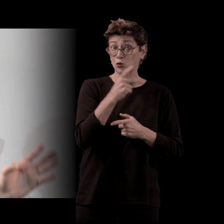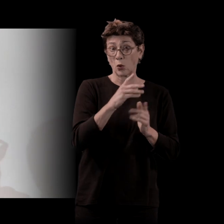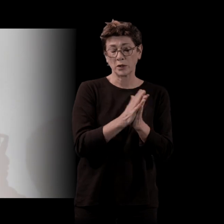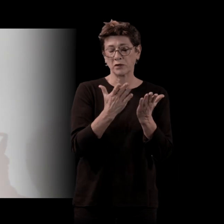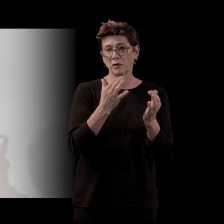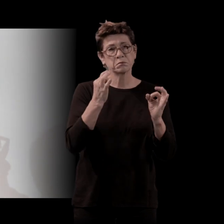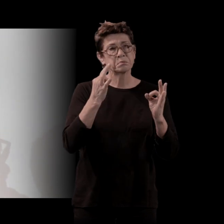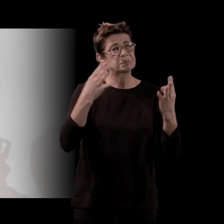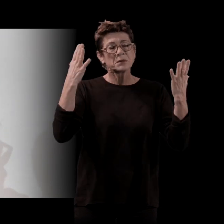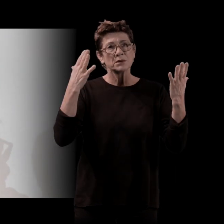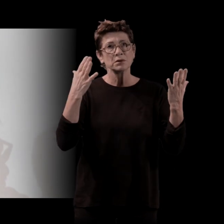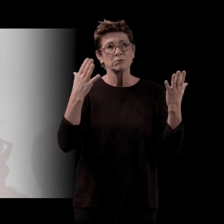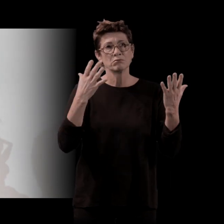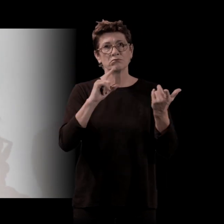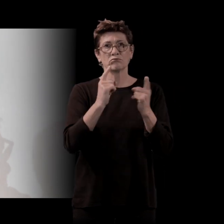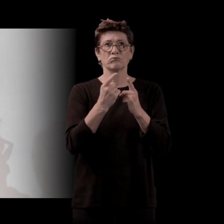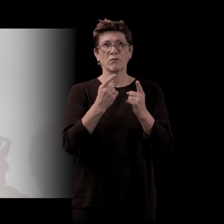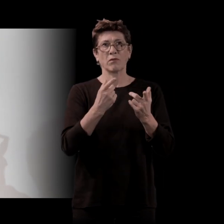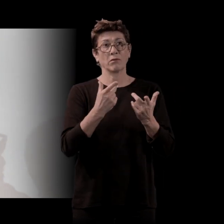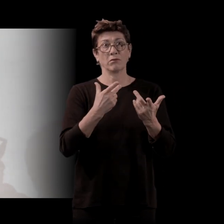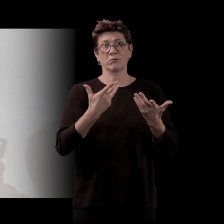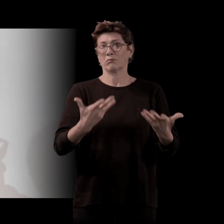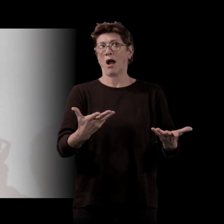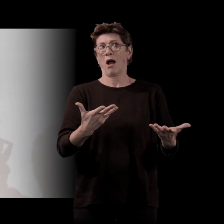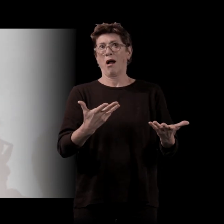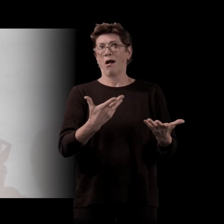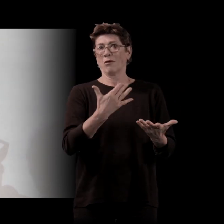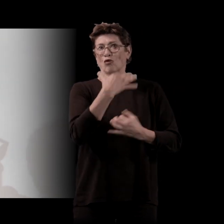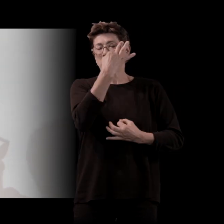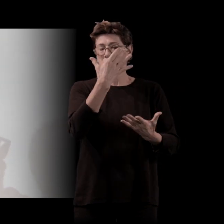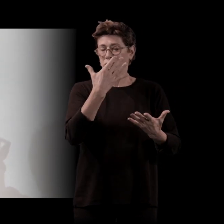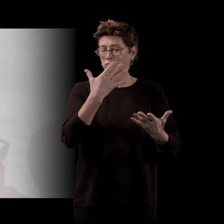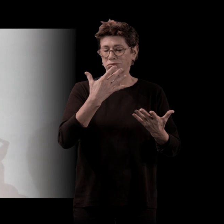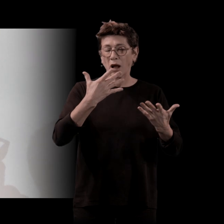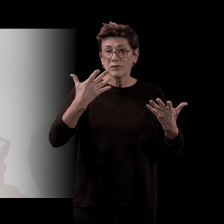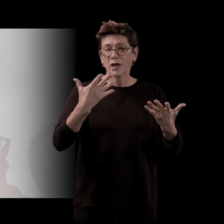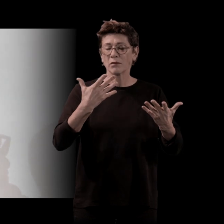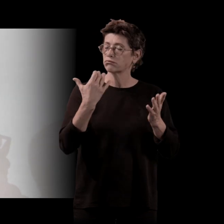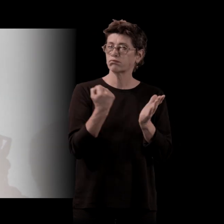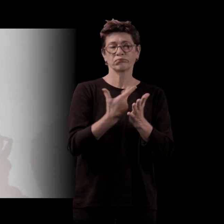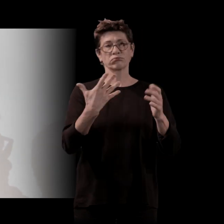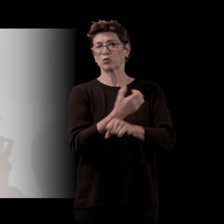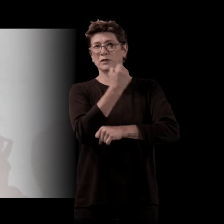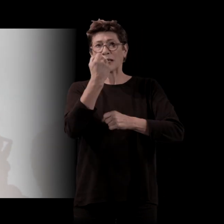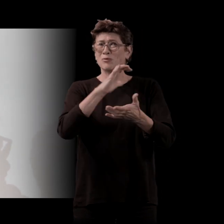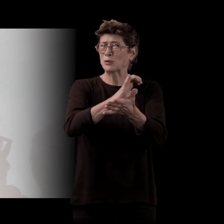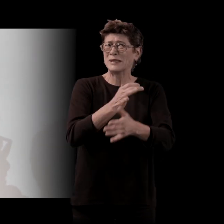changé. C'était fait. Même avant la publication, y a cette espèce de baptême de parole